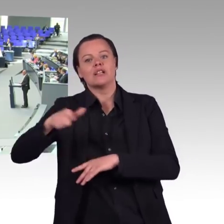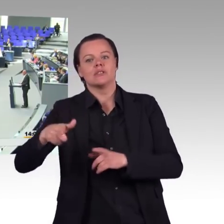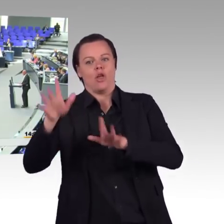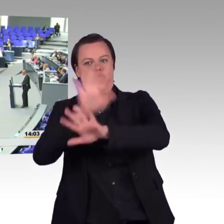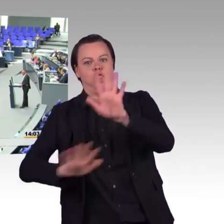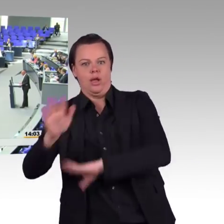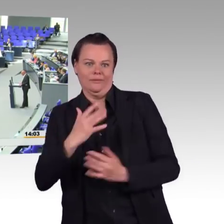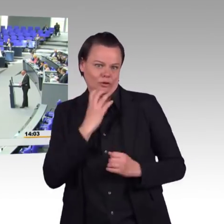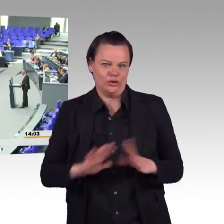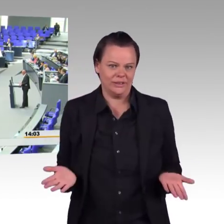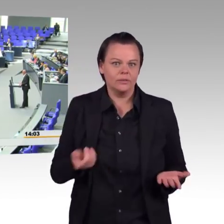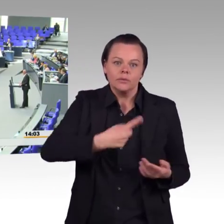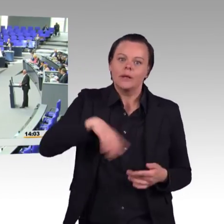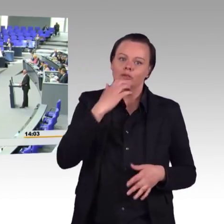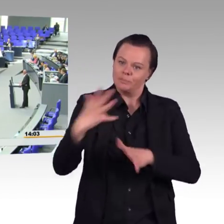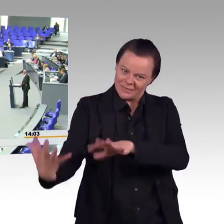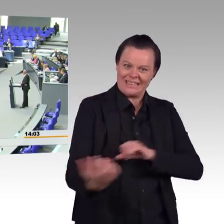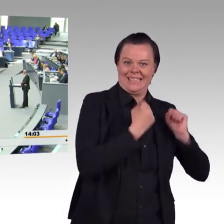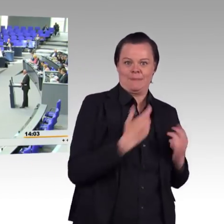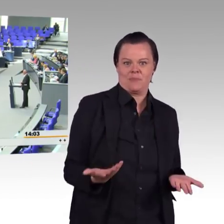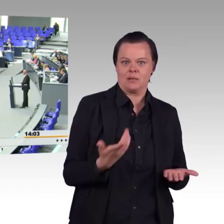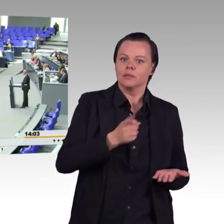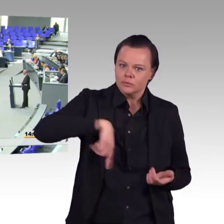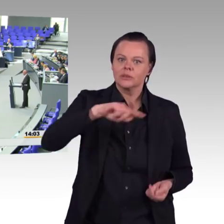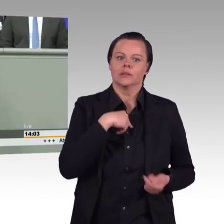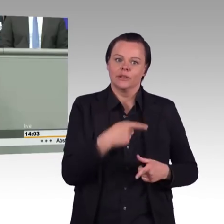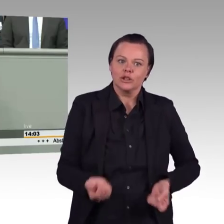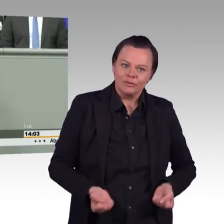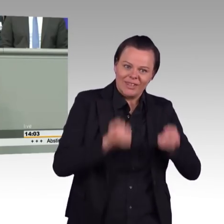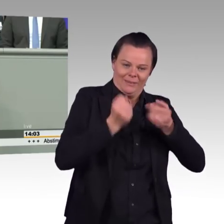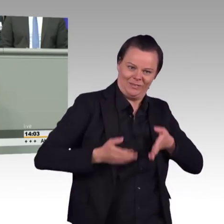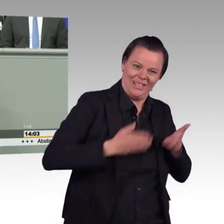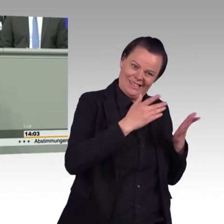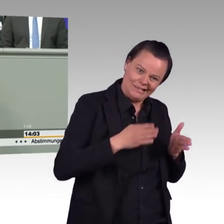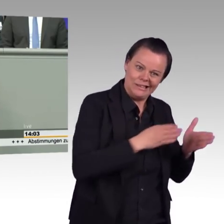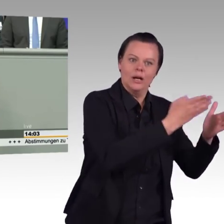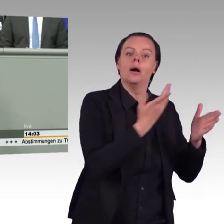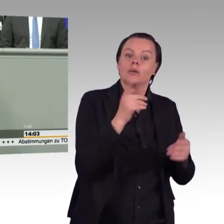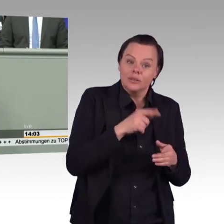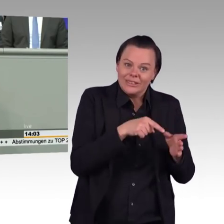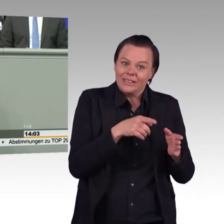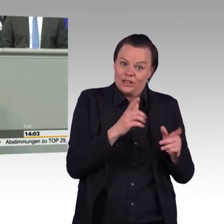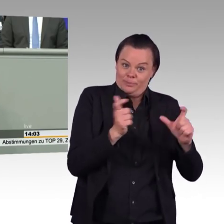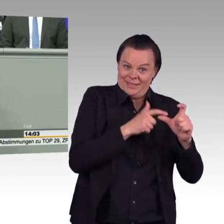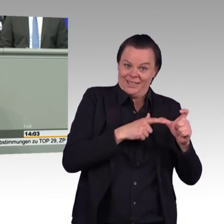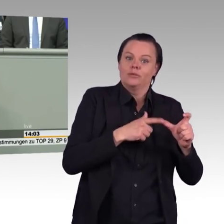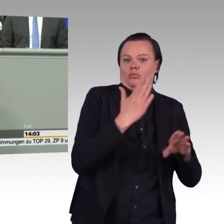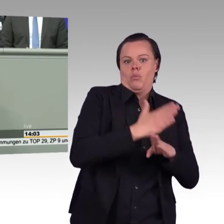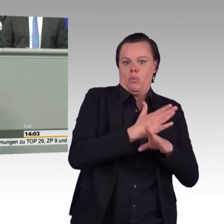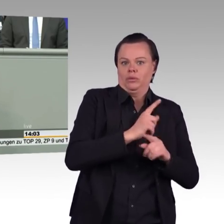das Ob, sondern das Wie entscheidend. Und schauen wir mal auf das Wie der vorliegenden Anträge. Einmal der Antrag der Grünen, Ausstieg aus